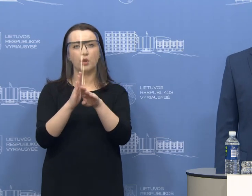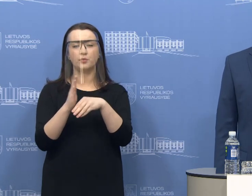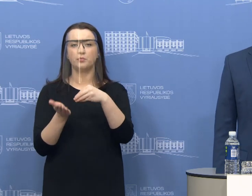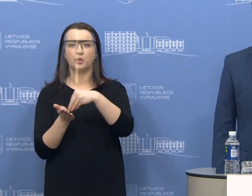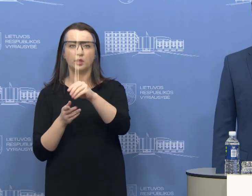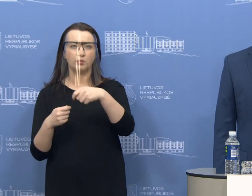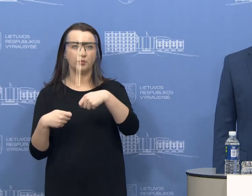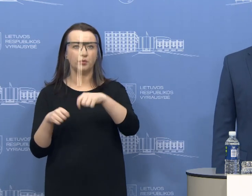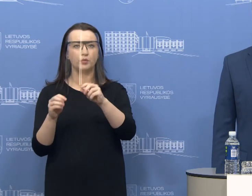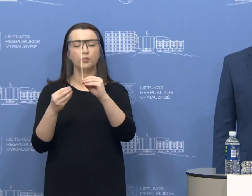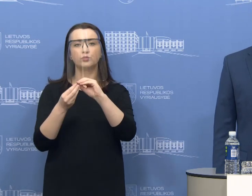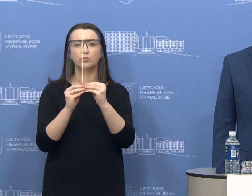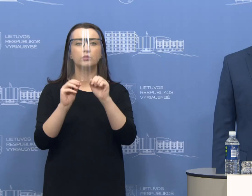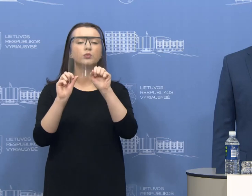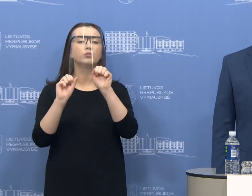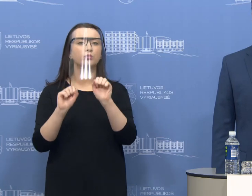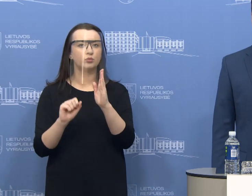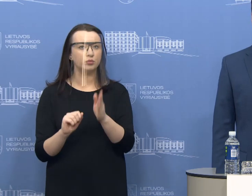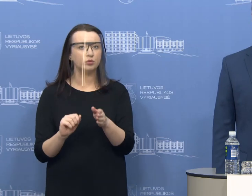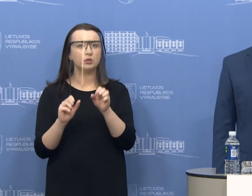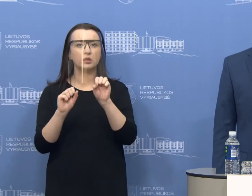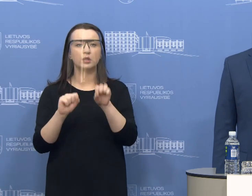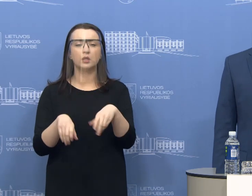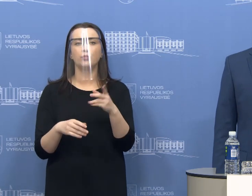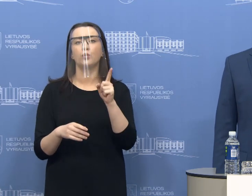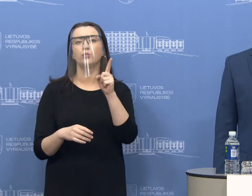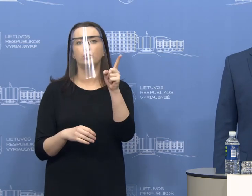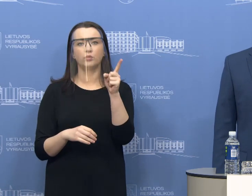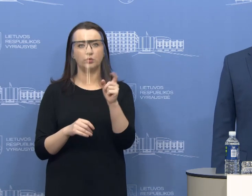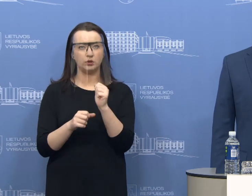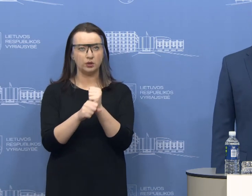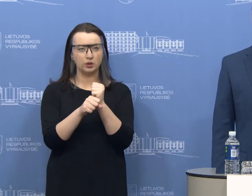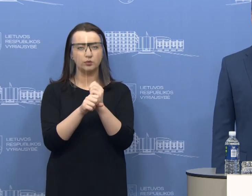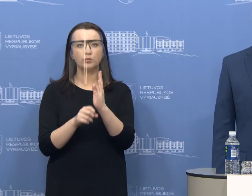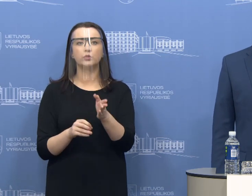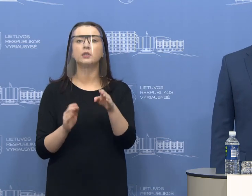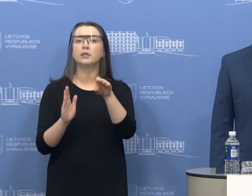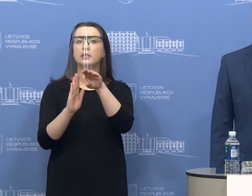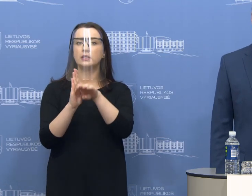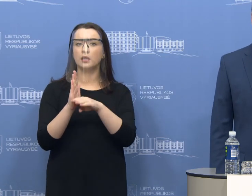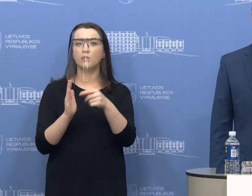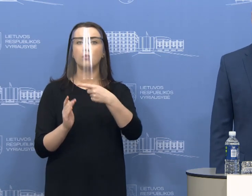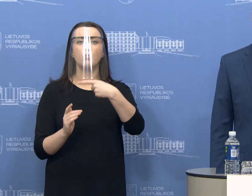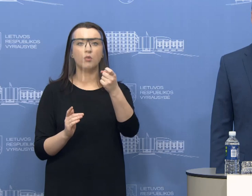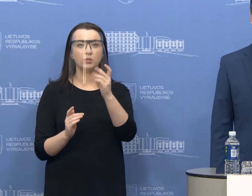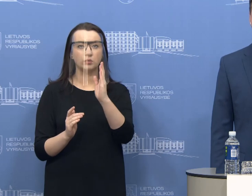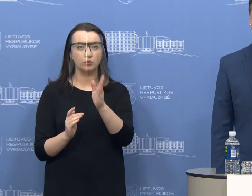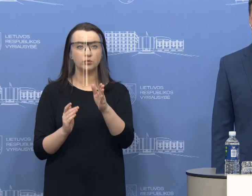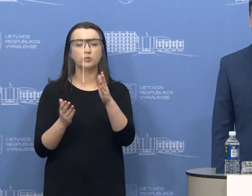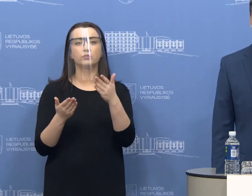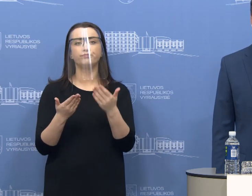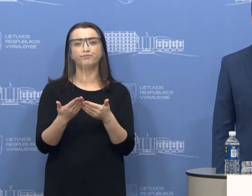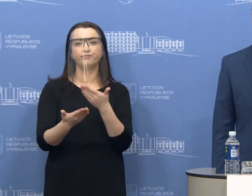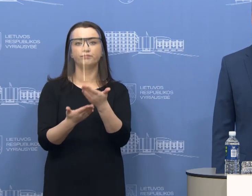sutartis, tai bus galimybė atlikti visą tai nuotoliniu būdu. Įstatymas jau kitą savaitę bus